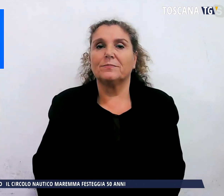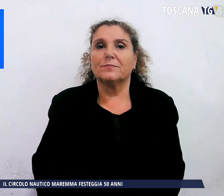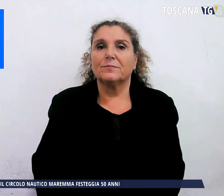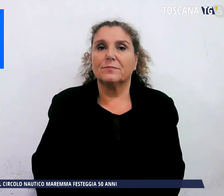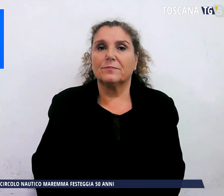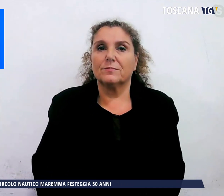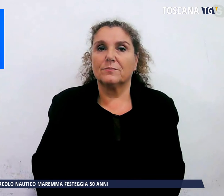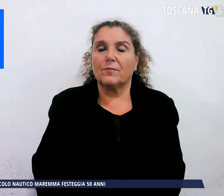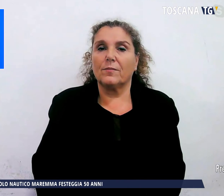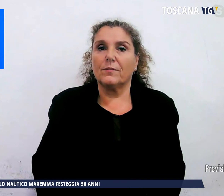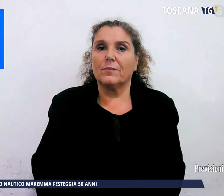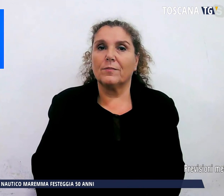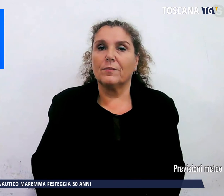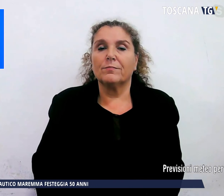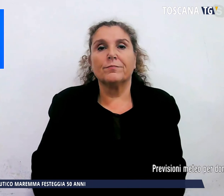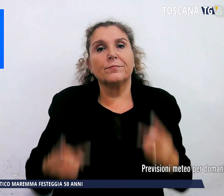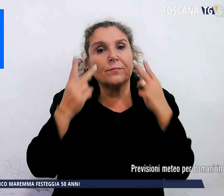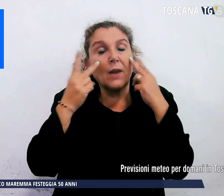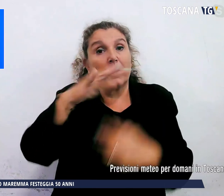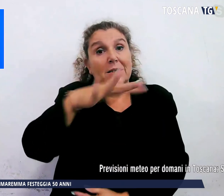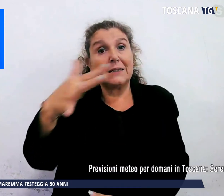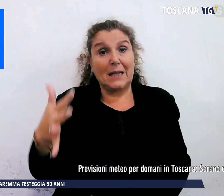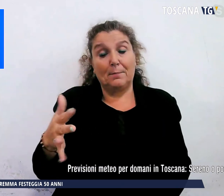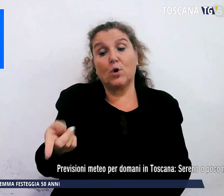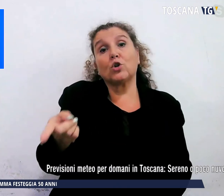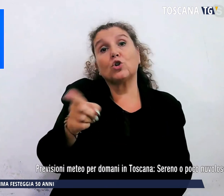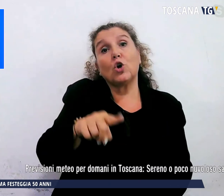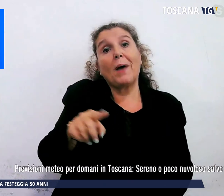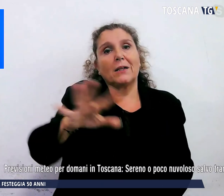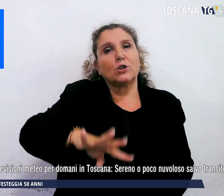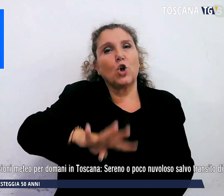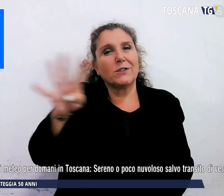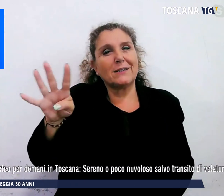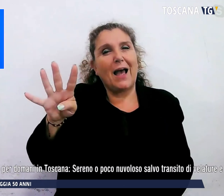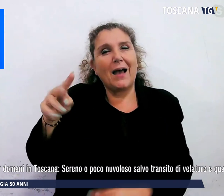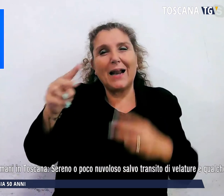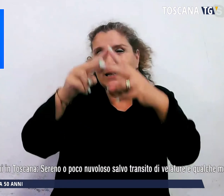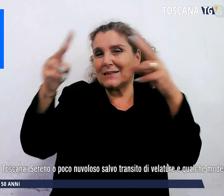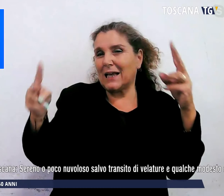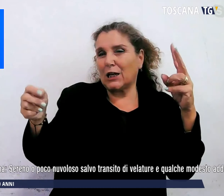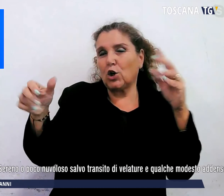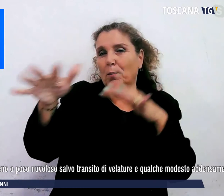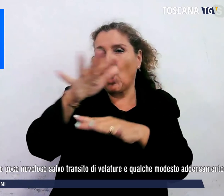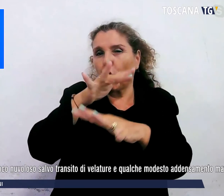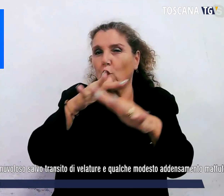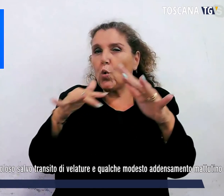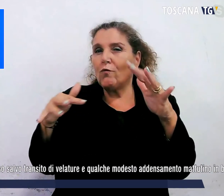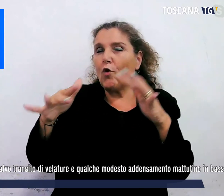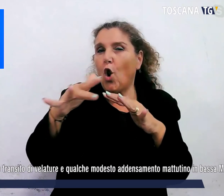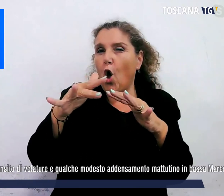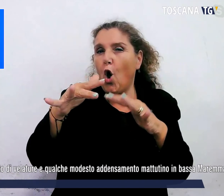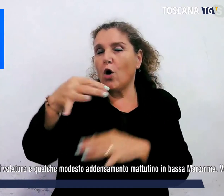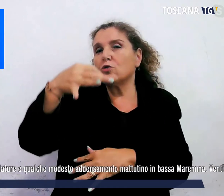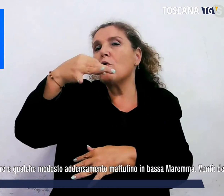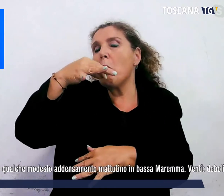Ora veniamo alla previsione del tempo per domani in Toscana, sereno o poco nuvoloso, qualche addensamento